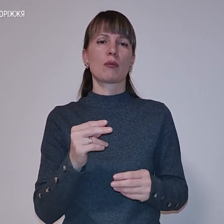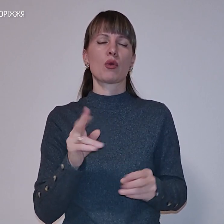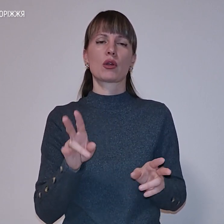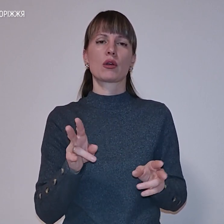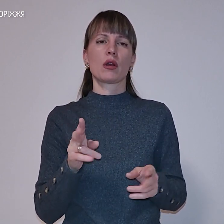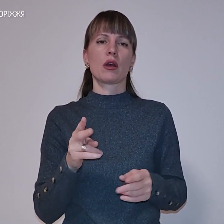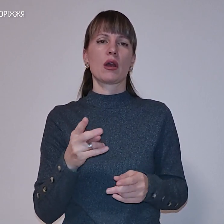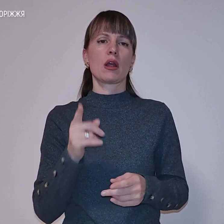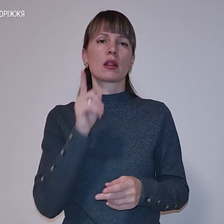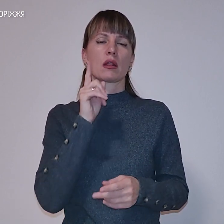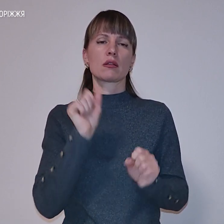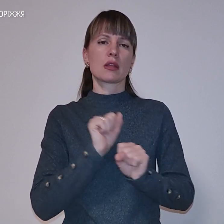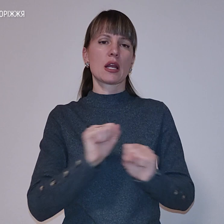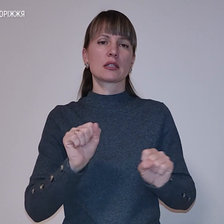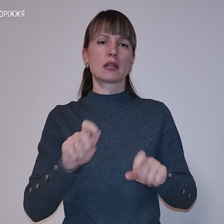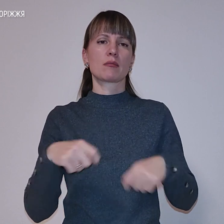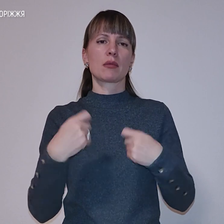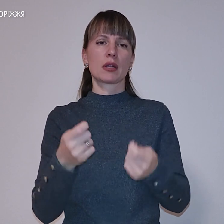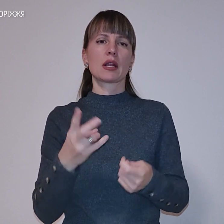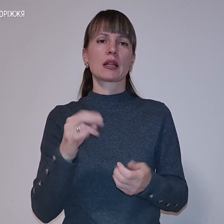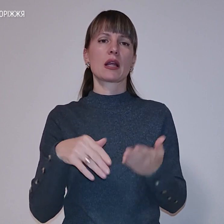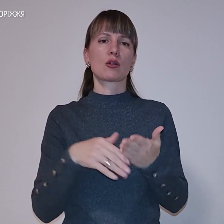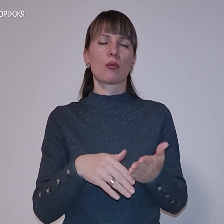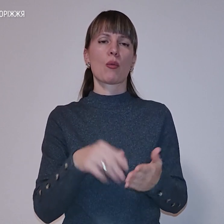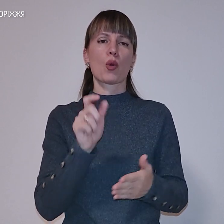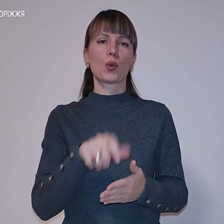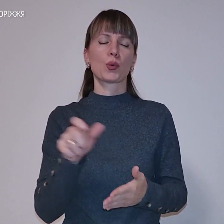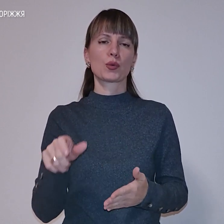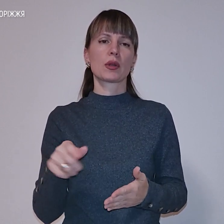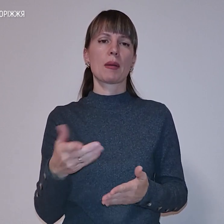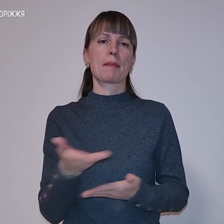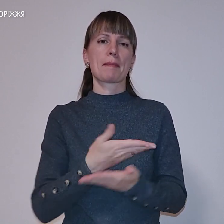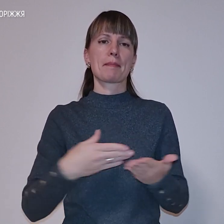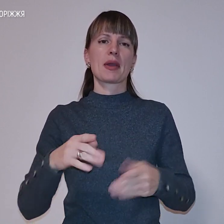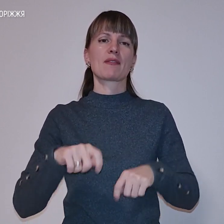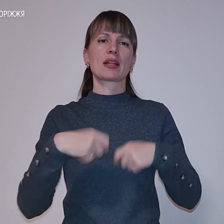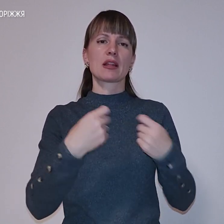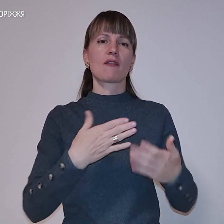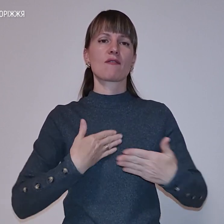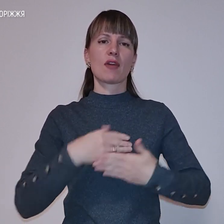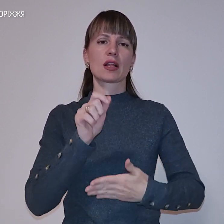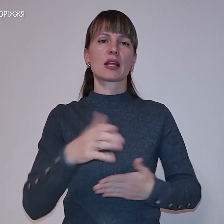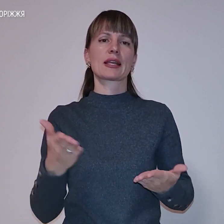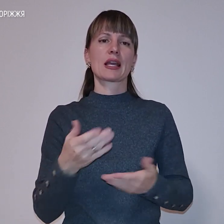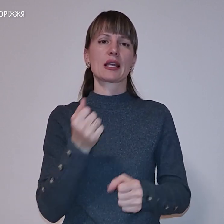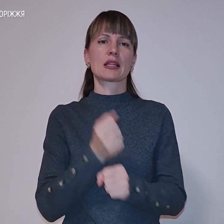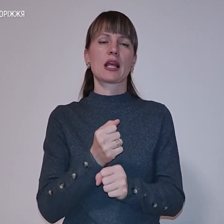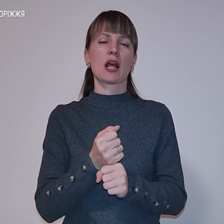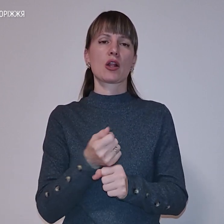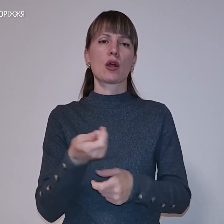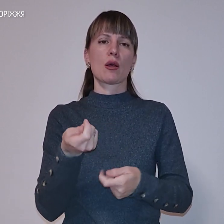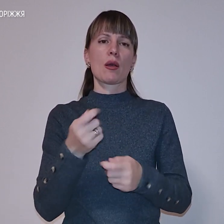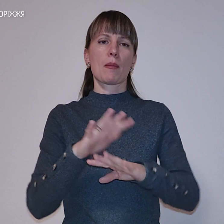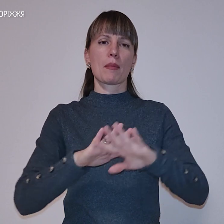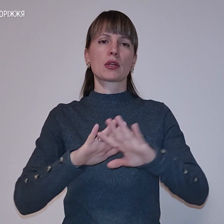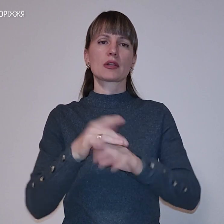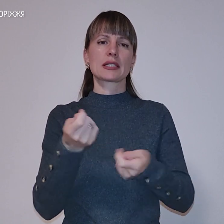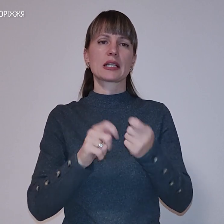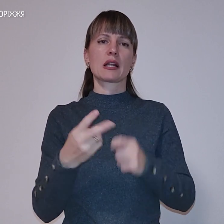віддати як допомогу людям, ми віддаємо волонтерам, які плітуть маскувальні сітки для наших горів.